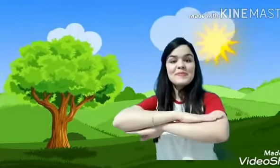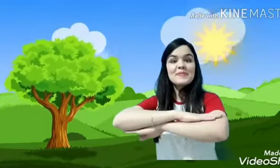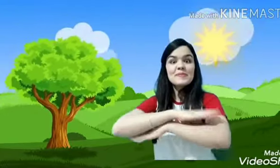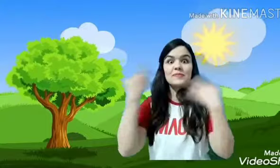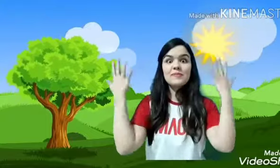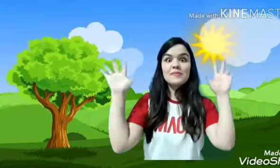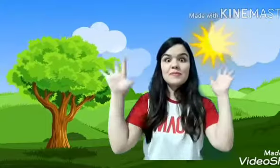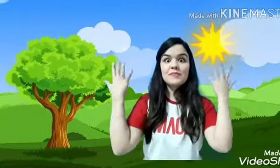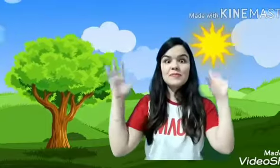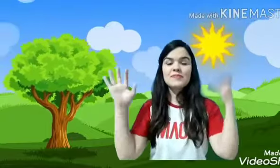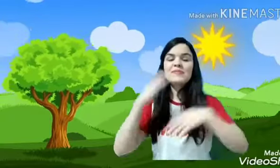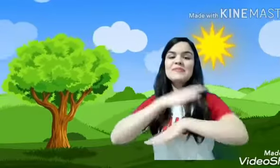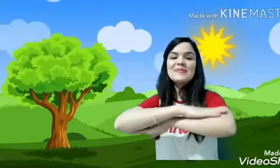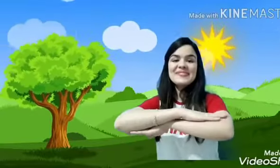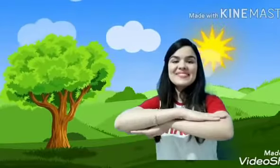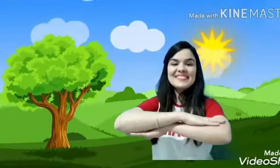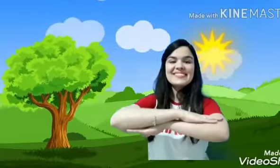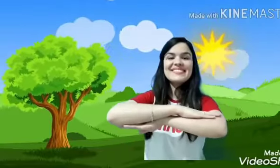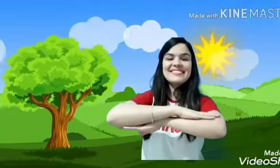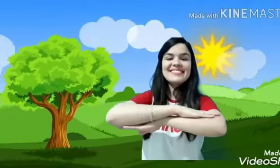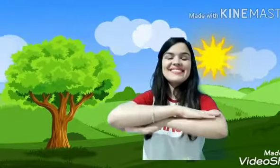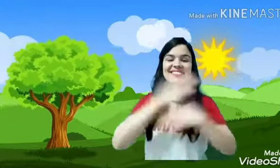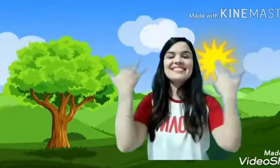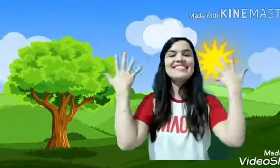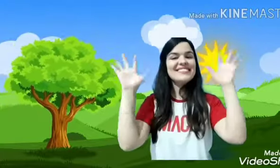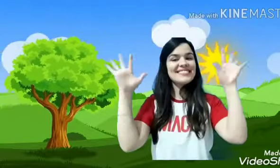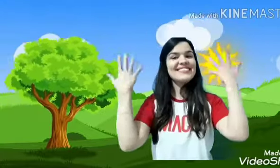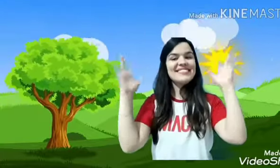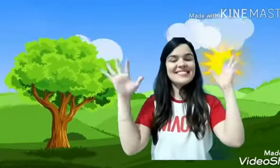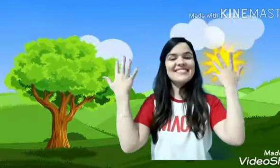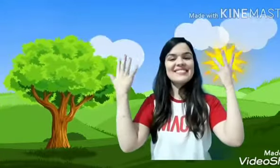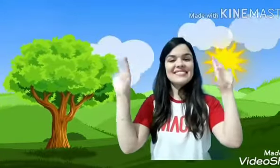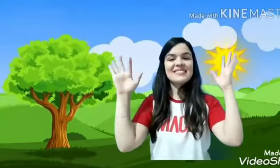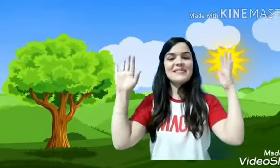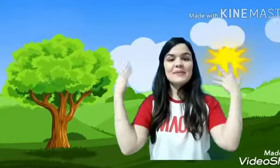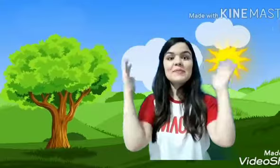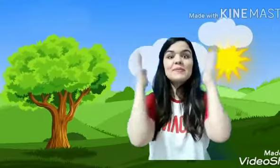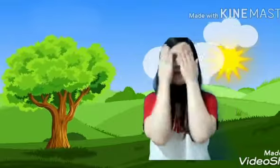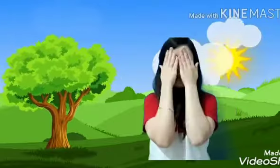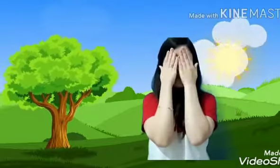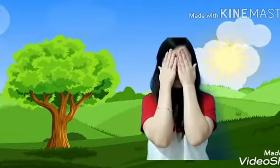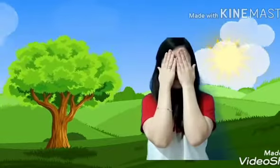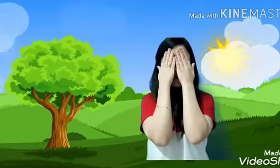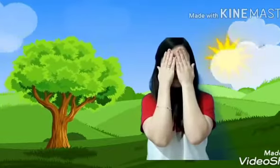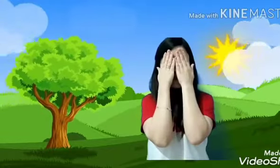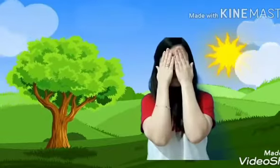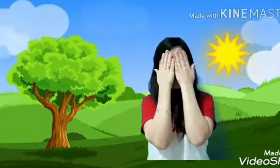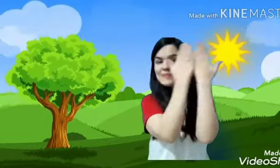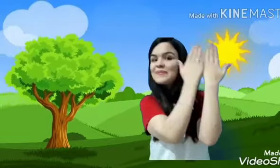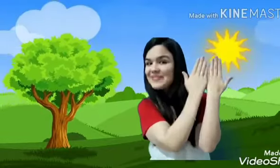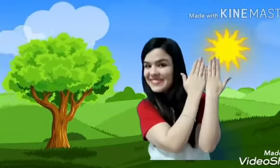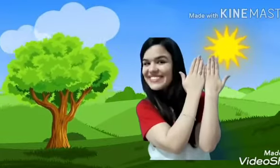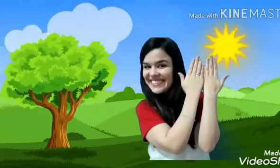trovejando Perto da ponte está trovejando Fecha a janelinha